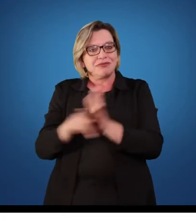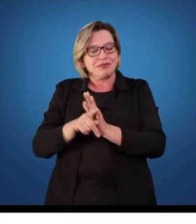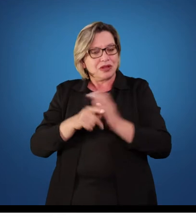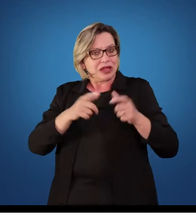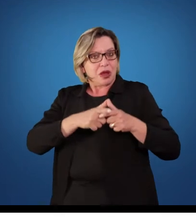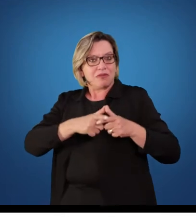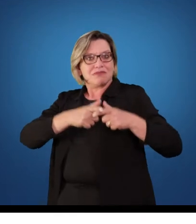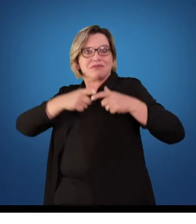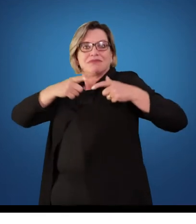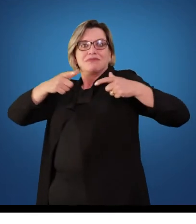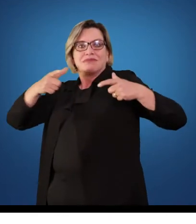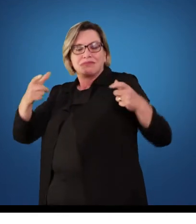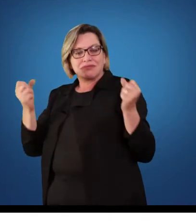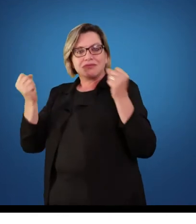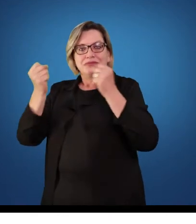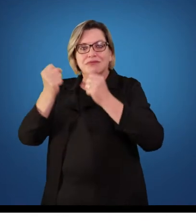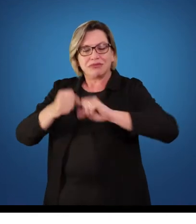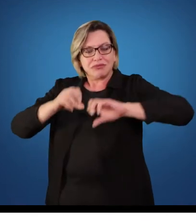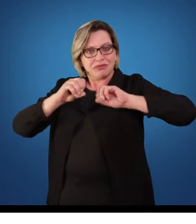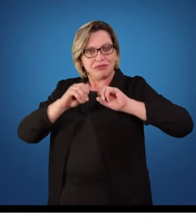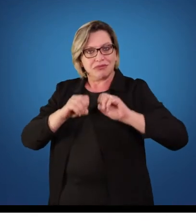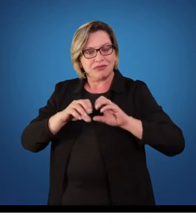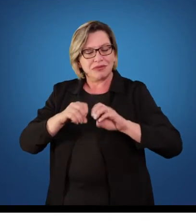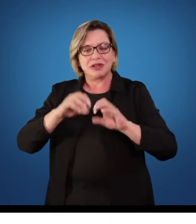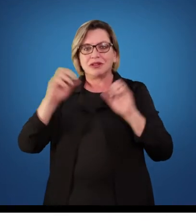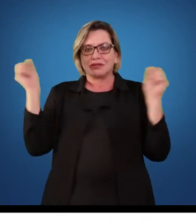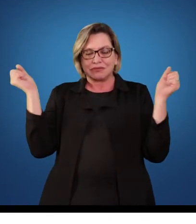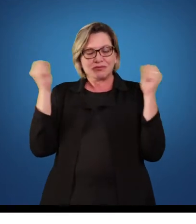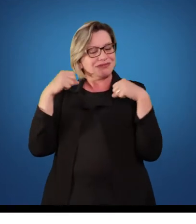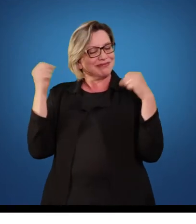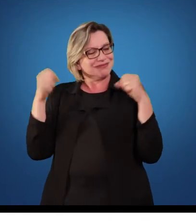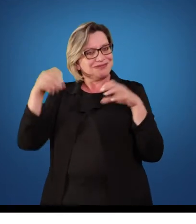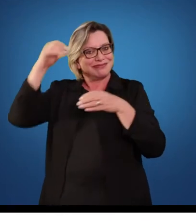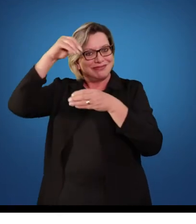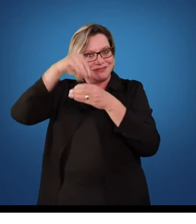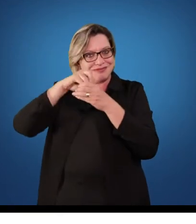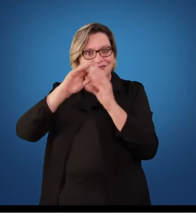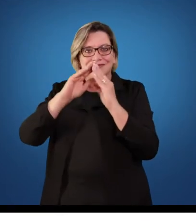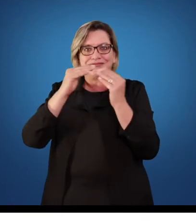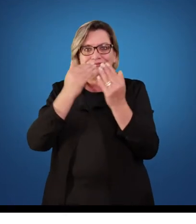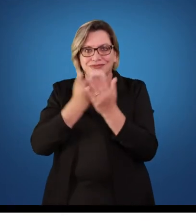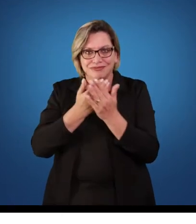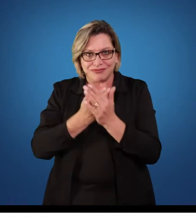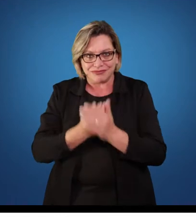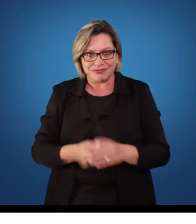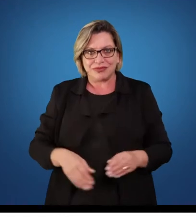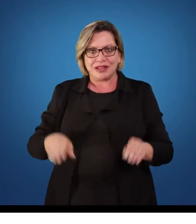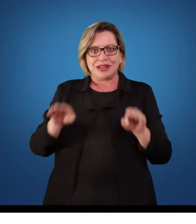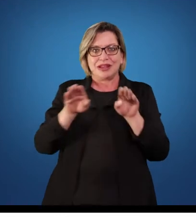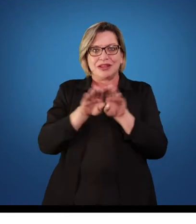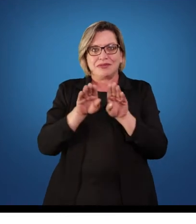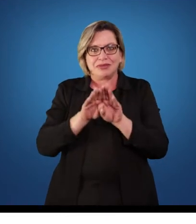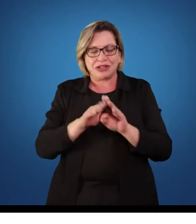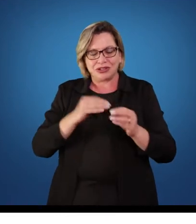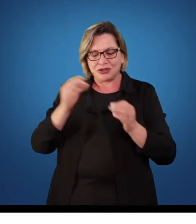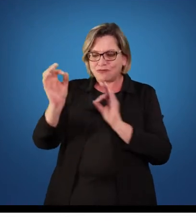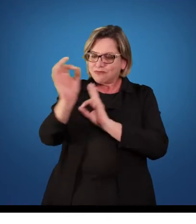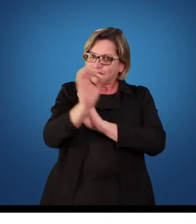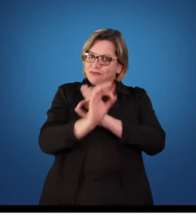possibilidades de ensino da educação física na escola. Além dos conteúdos dos elementos articuladores, as